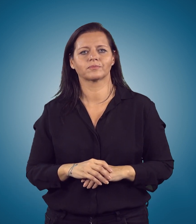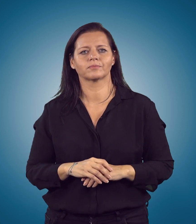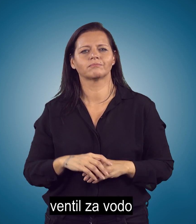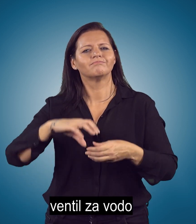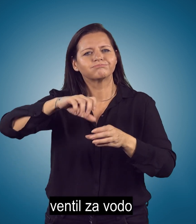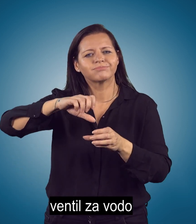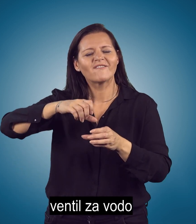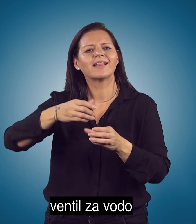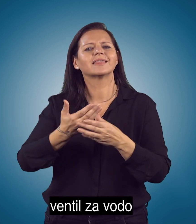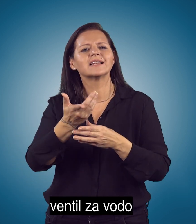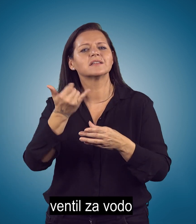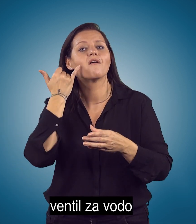Ventil za vodo.